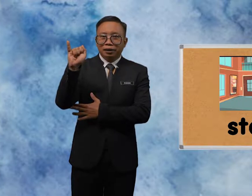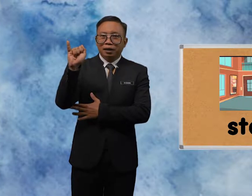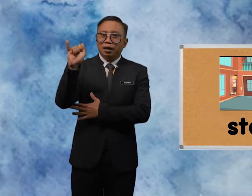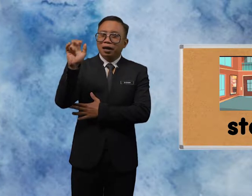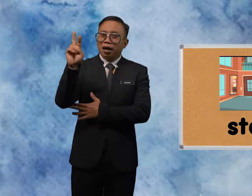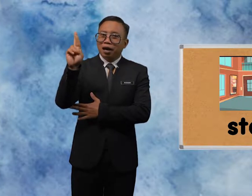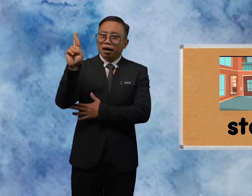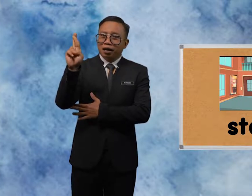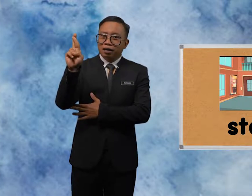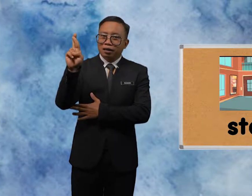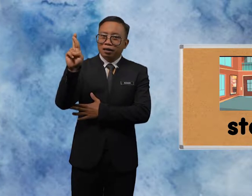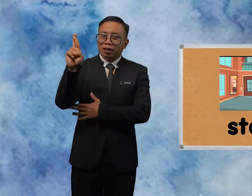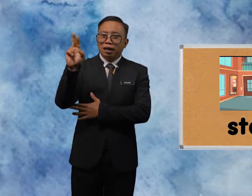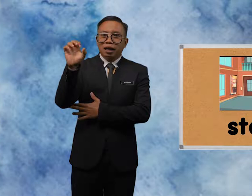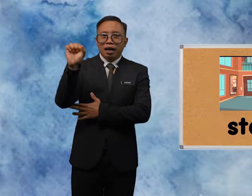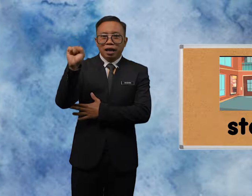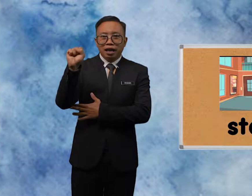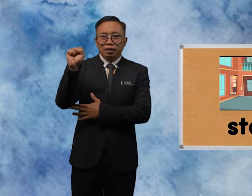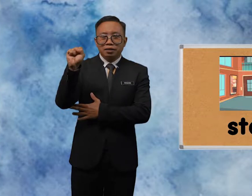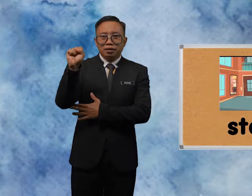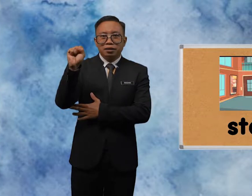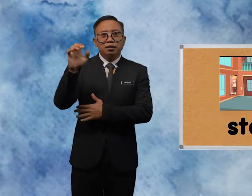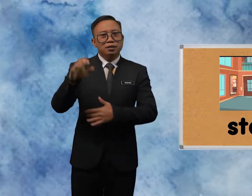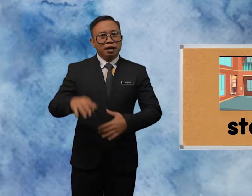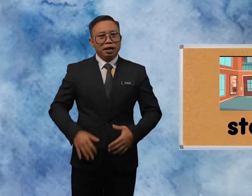R, S, stairs